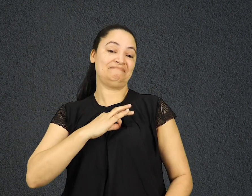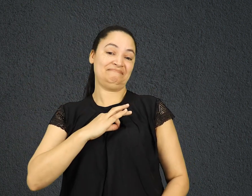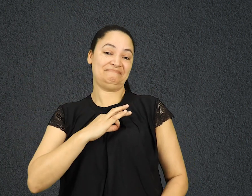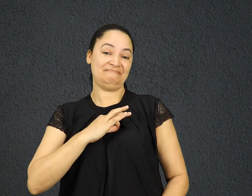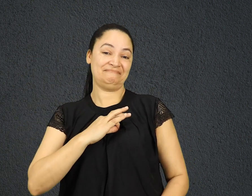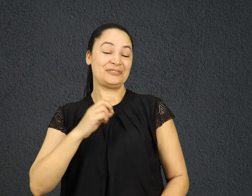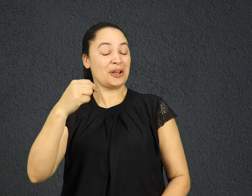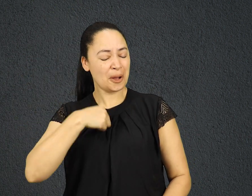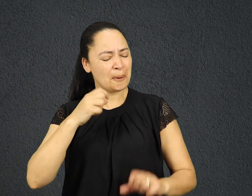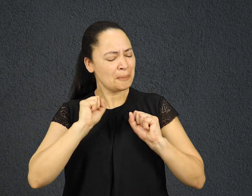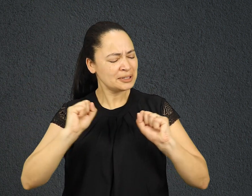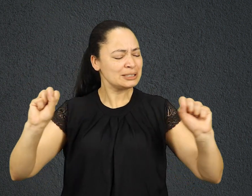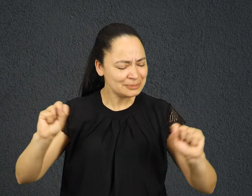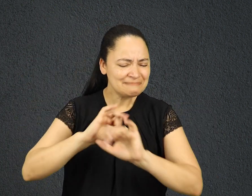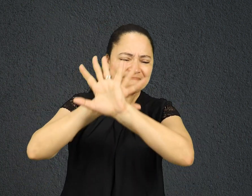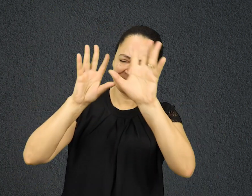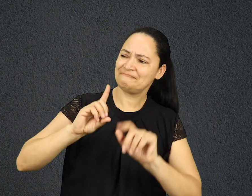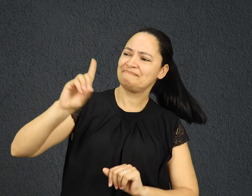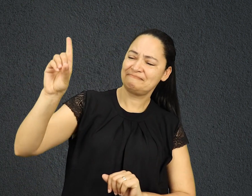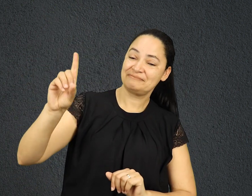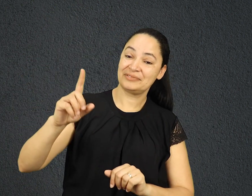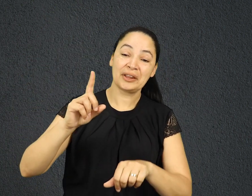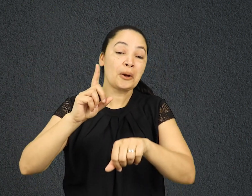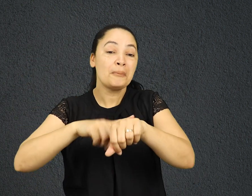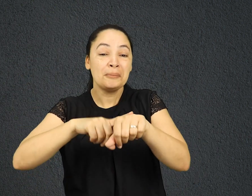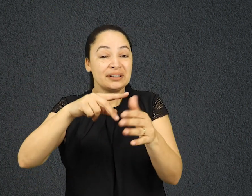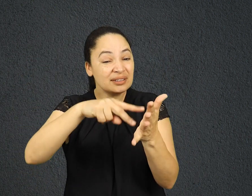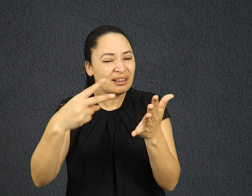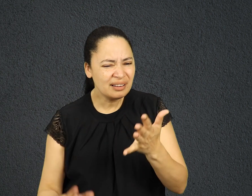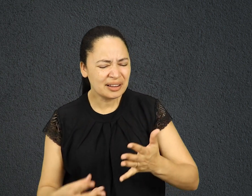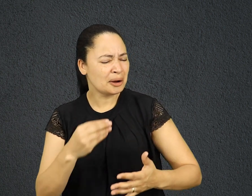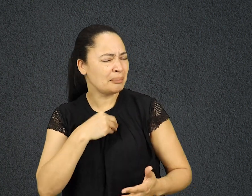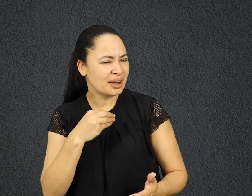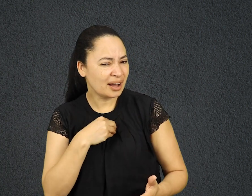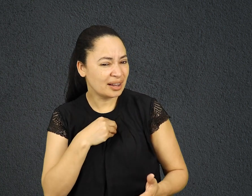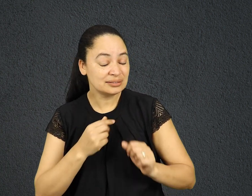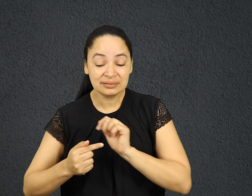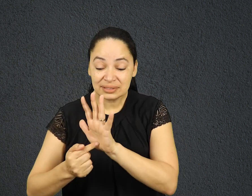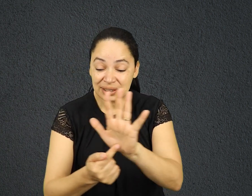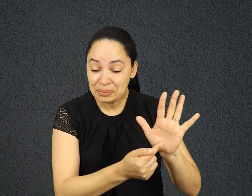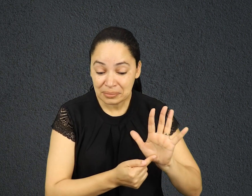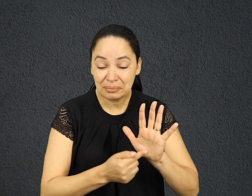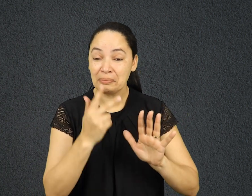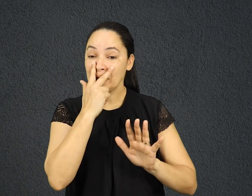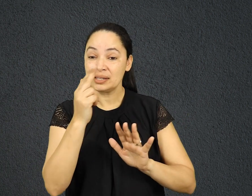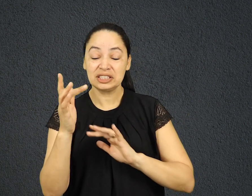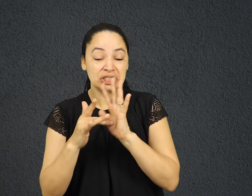dele, podemos glorificar a Deus. Quando cedemos ao pecado, acabamos demonstrando que a companhia de Jesus em nossa